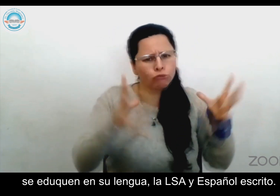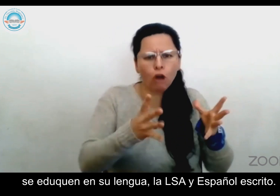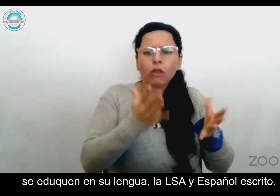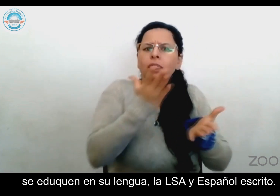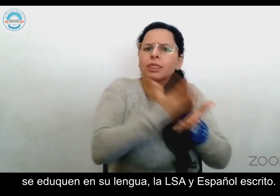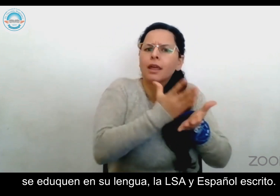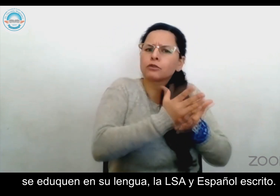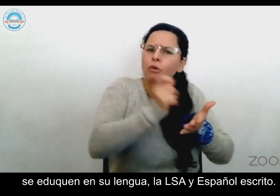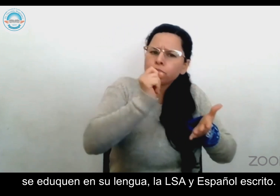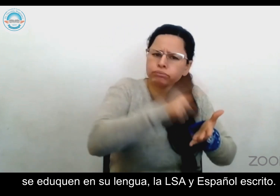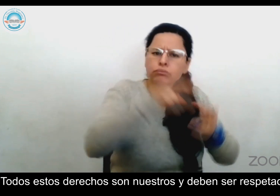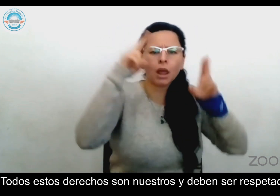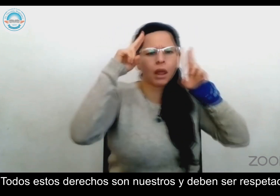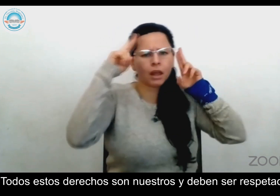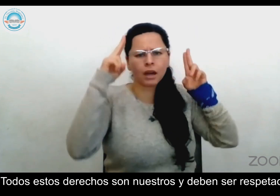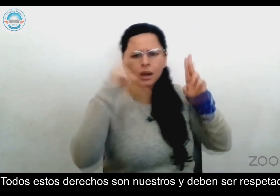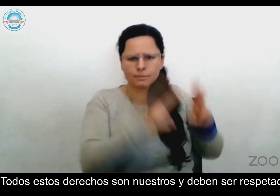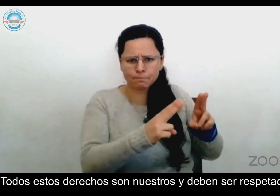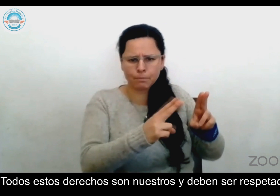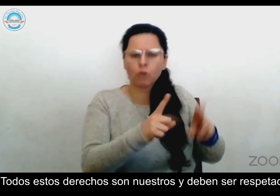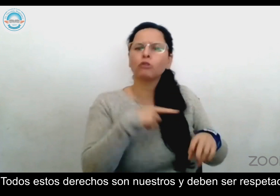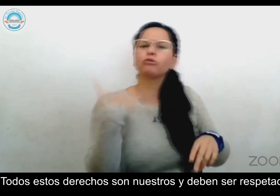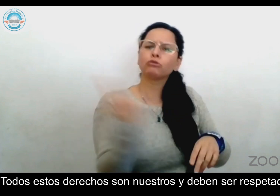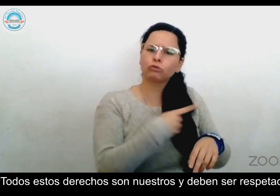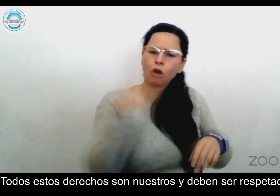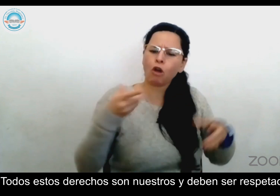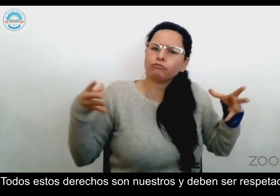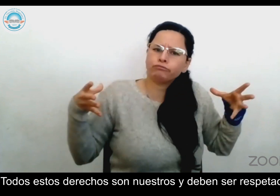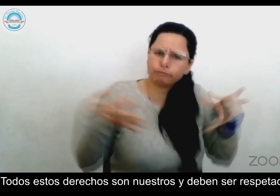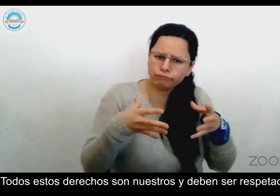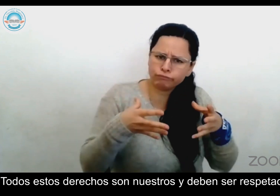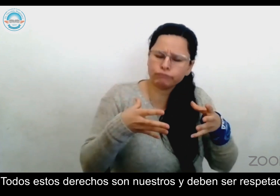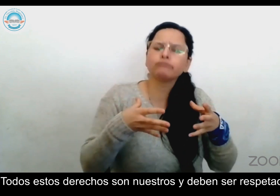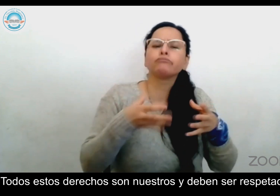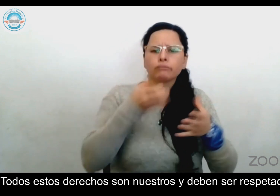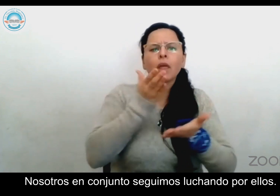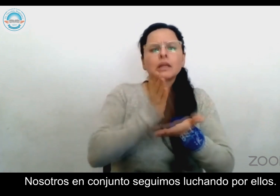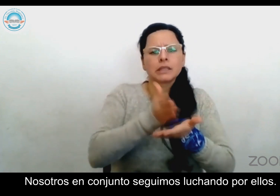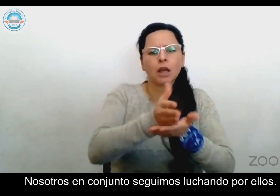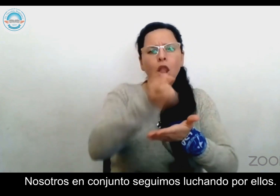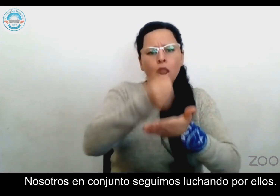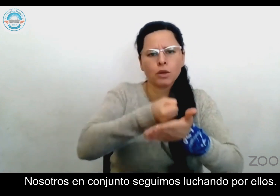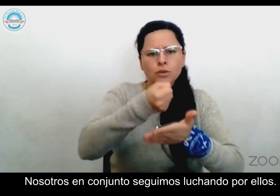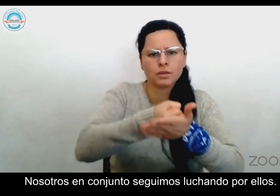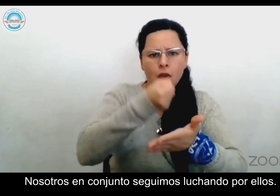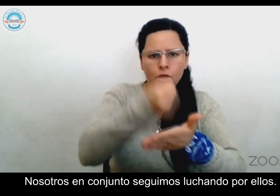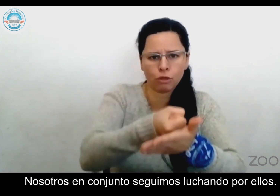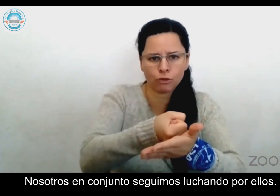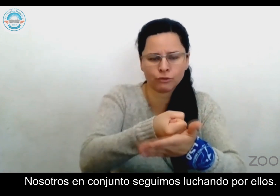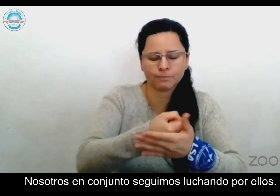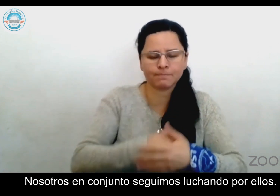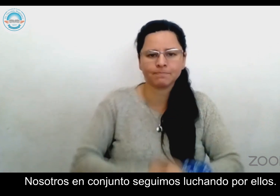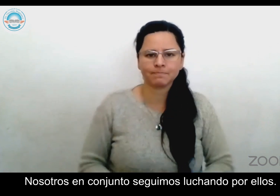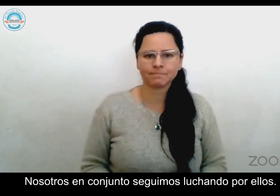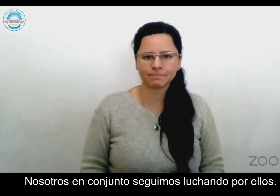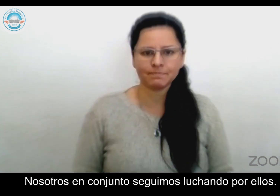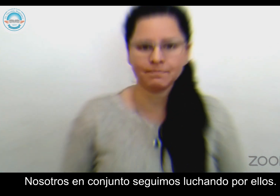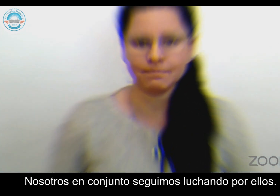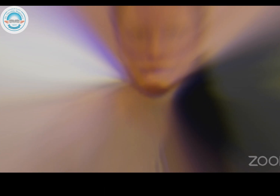y español escrito. Todos estos derechos son nuestros y deben ser respetados. Nosotros en conjunto seguimos luchando por ellos.